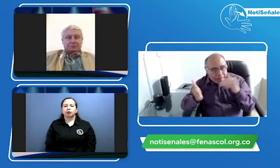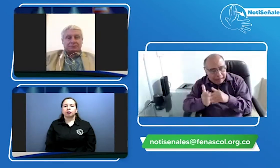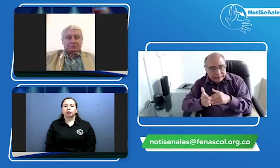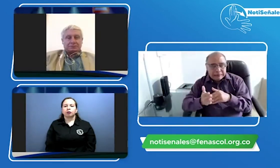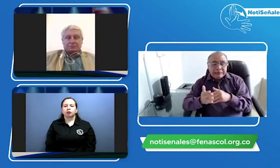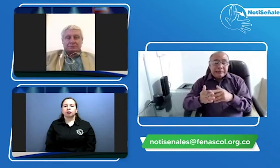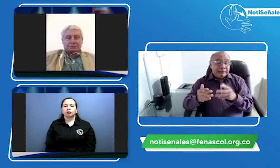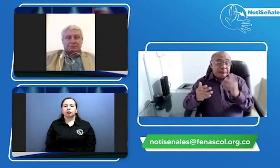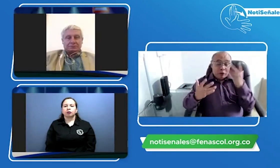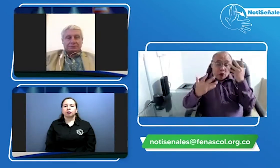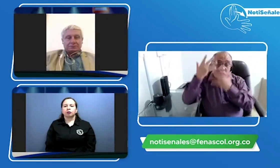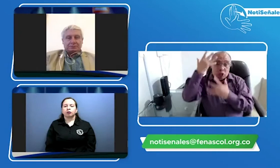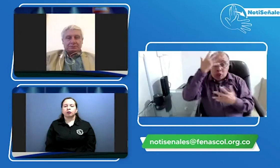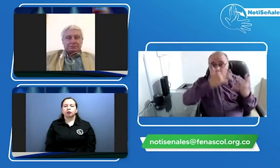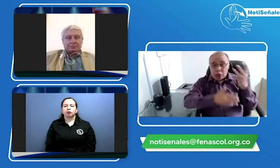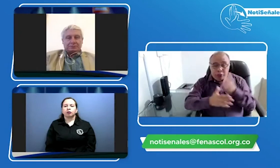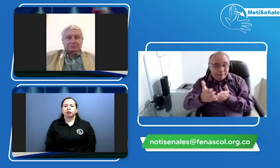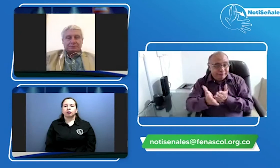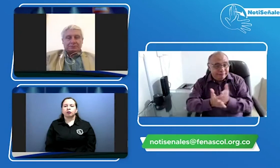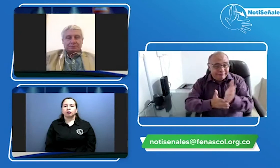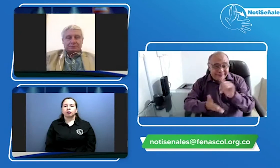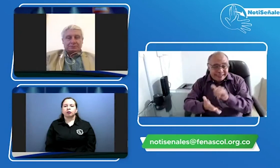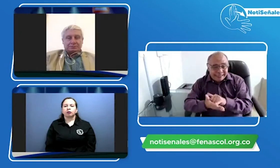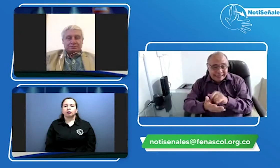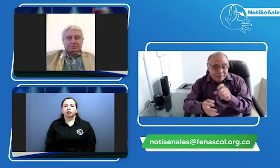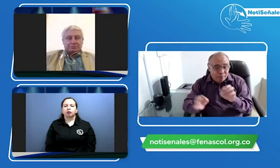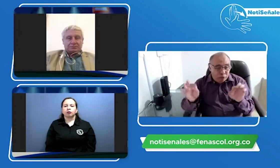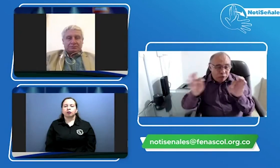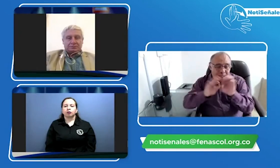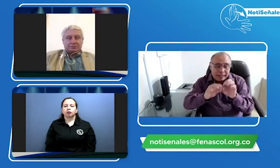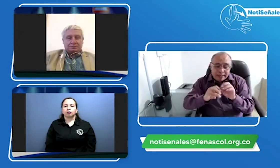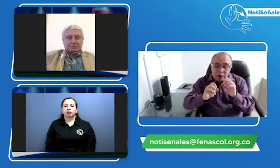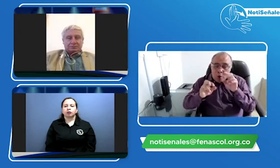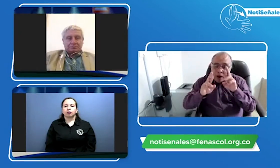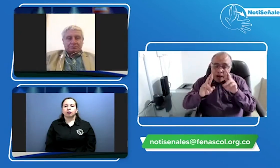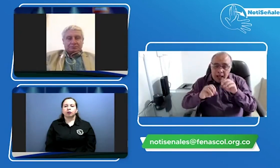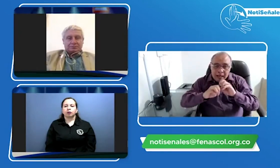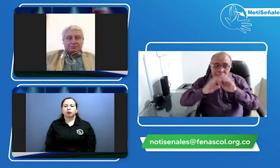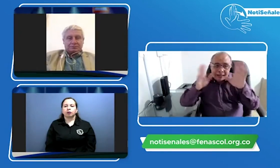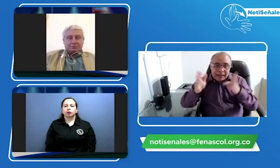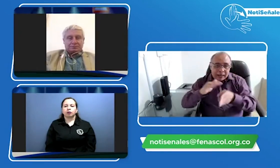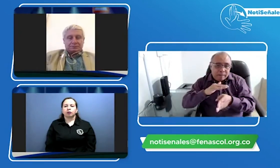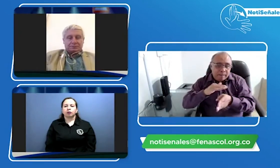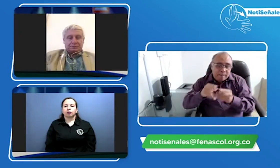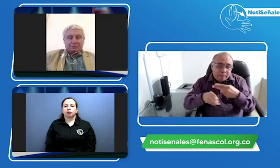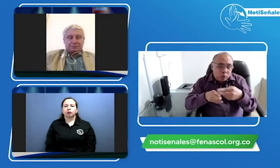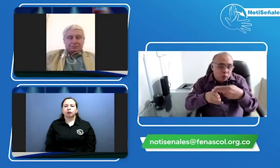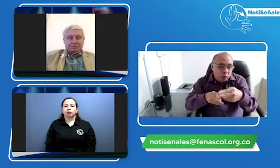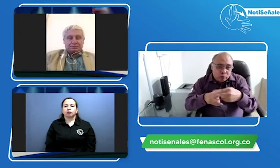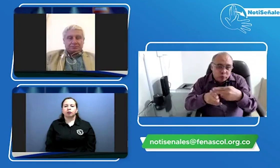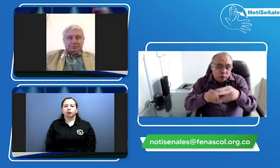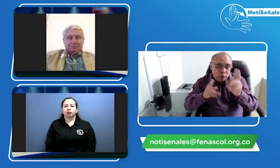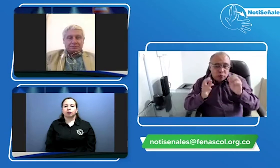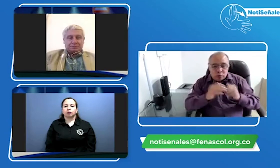plataforma entonces como que vemos que todavía hay mucha confusión a este respecto por lo cual pues